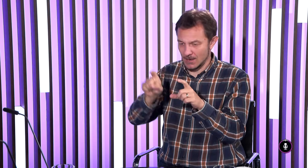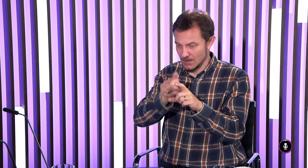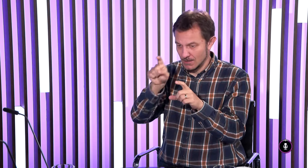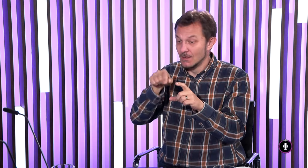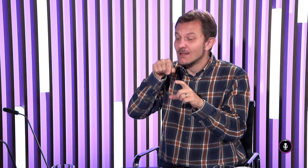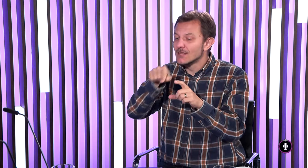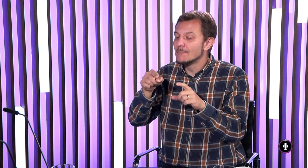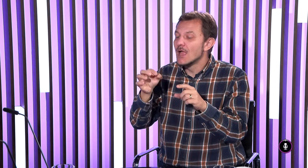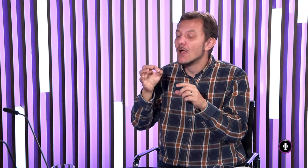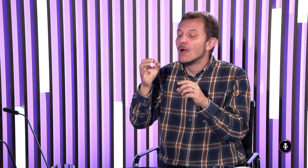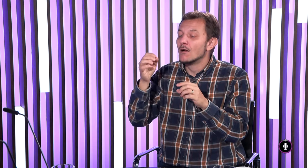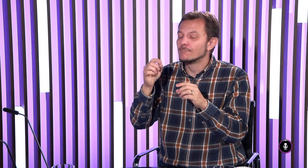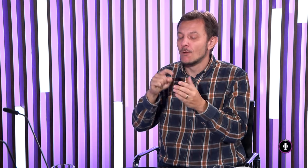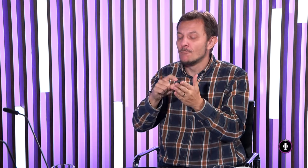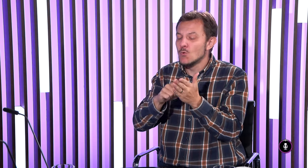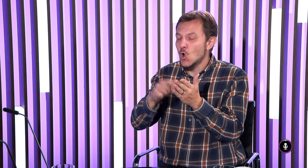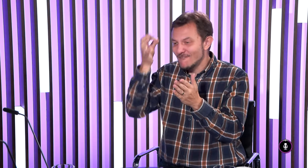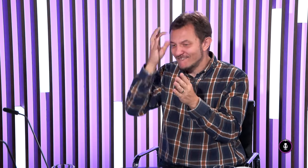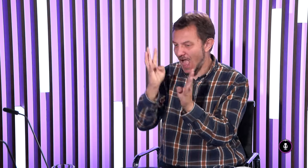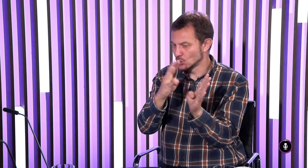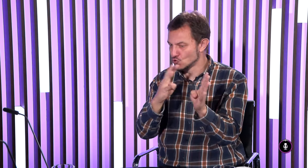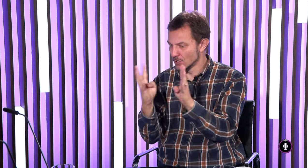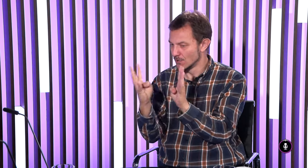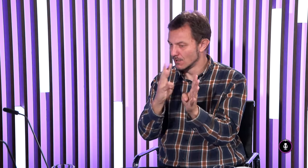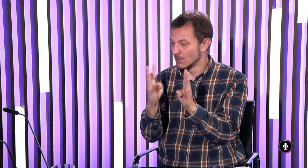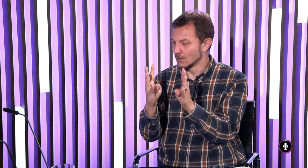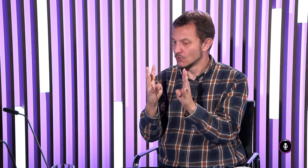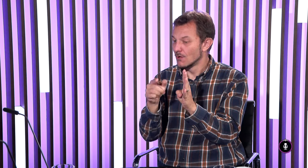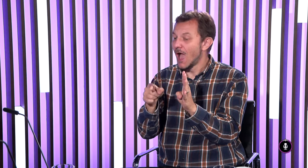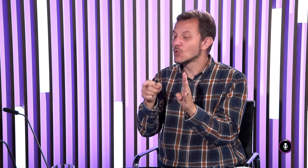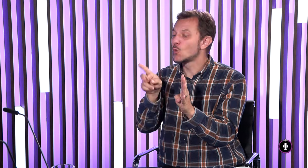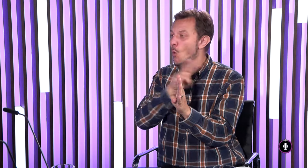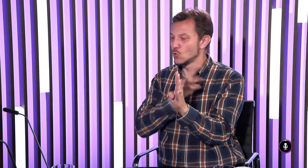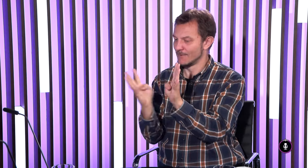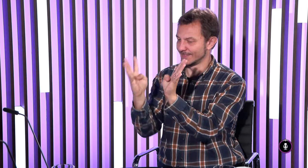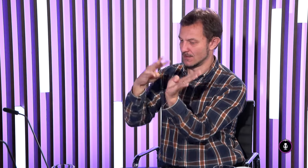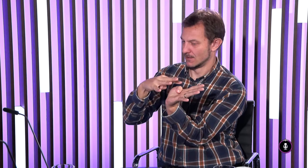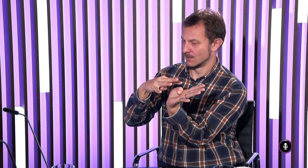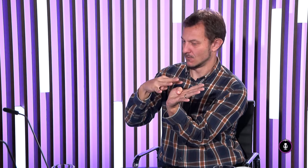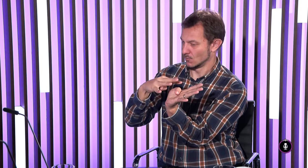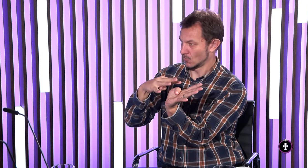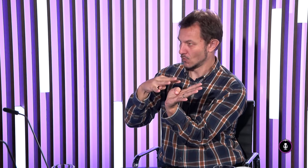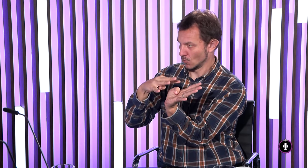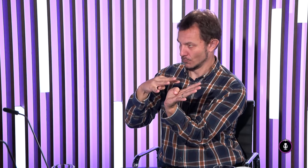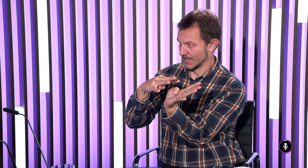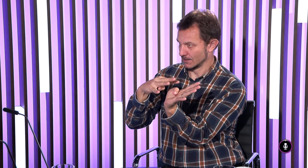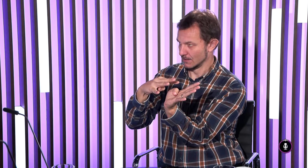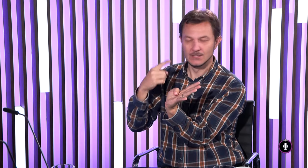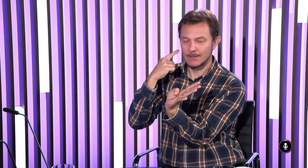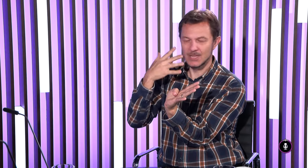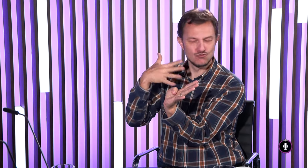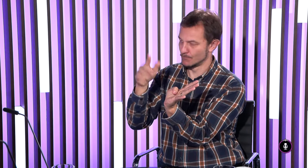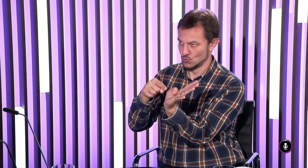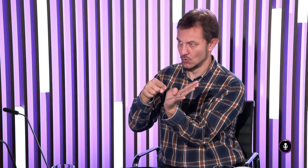Vnútri je orgán, slimák a má také vlásočnice a tie vlásočnice môžu byť